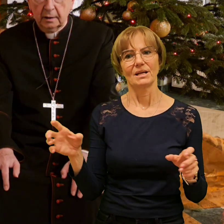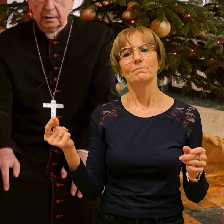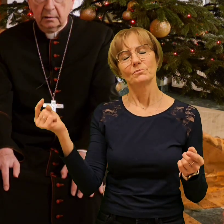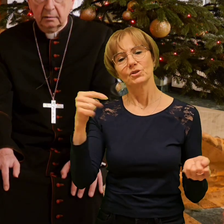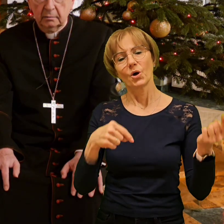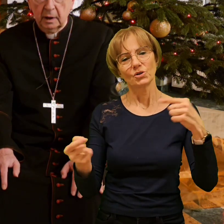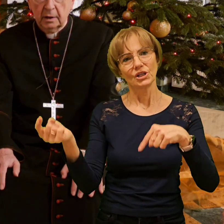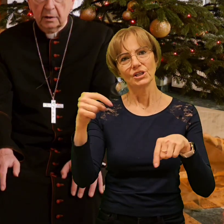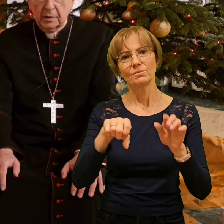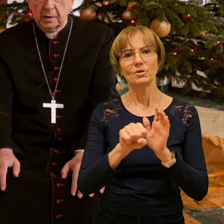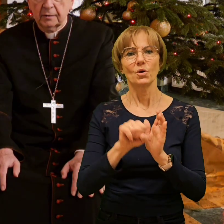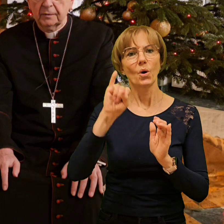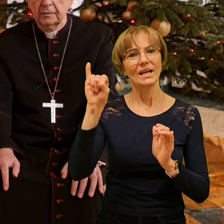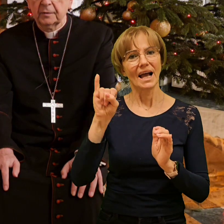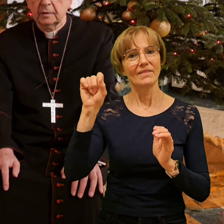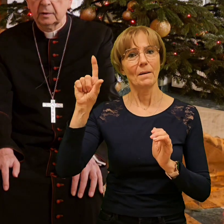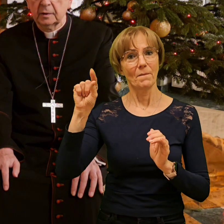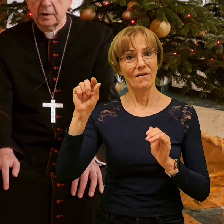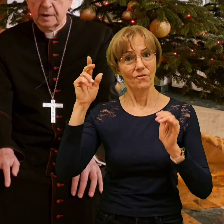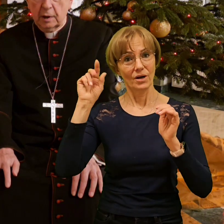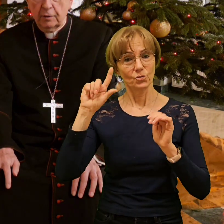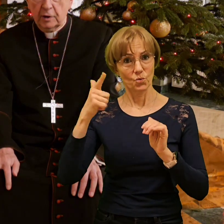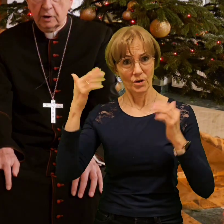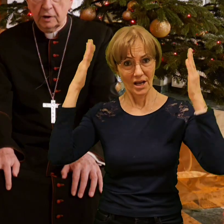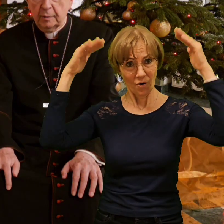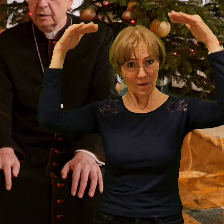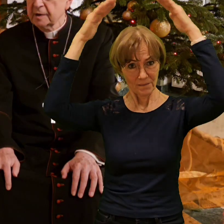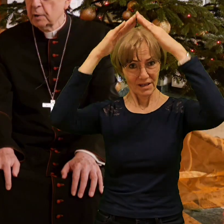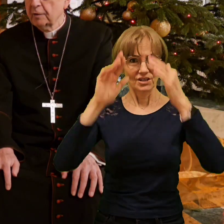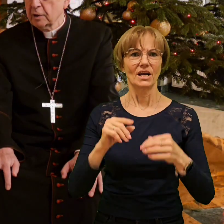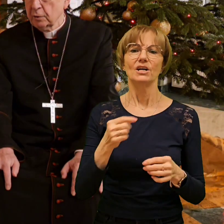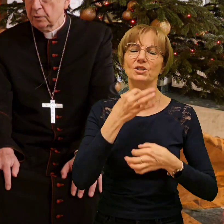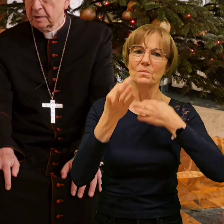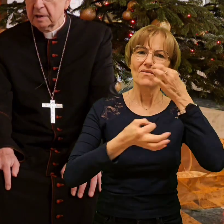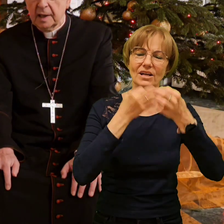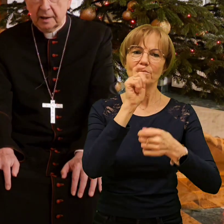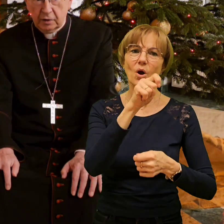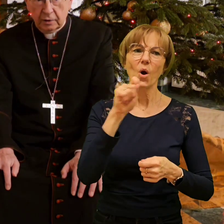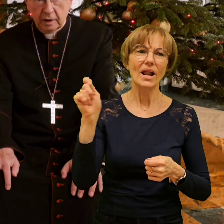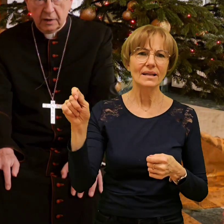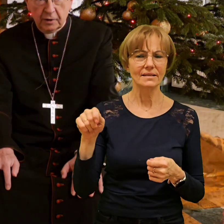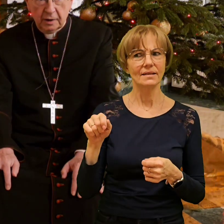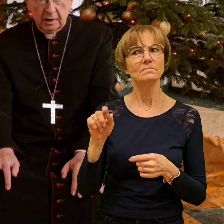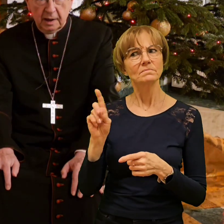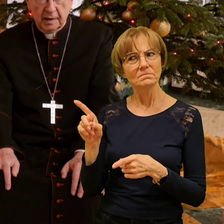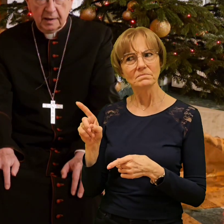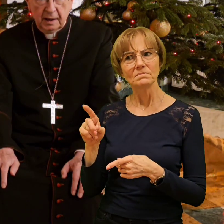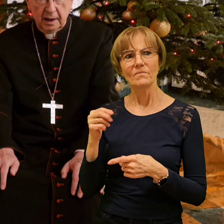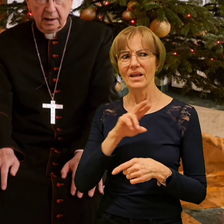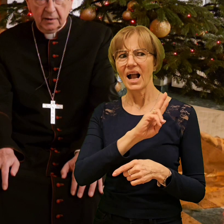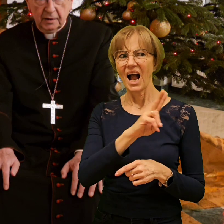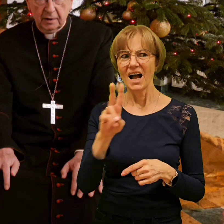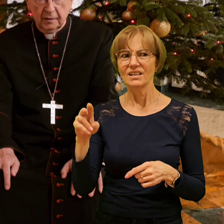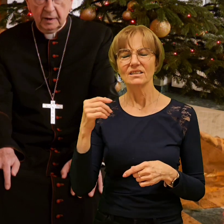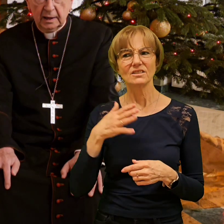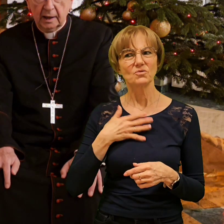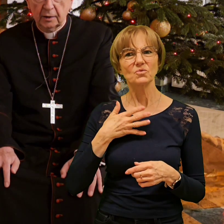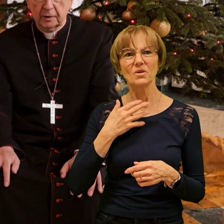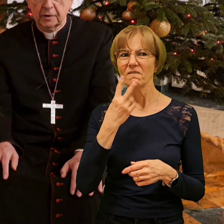to co zauważyliśmy, to zauważył zasadniczo każdy. Nie jest to jakaś wielka nowość.